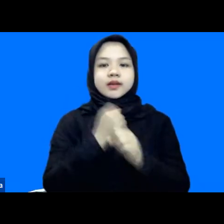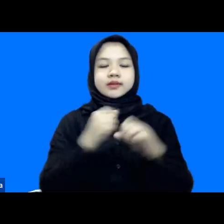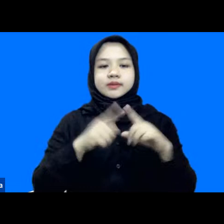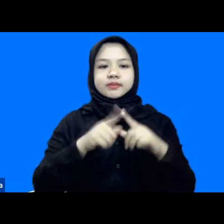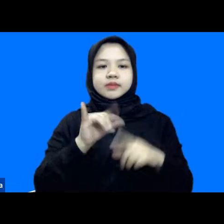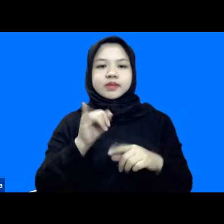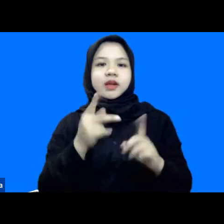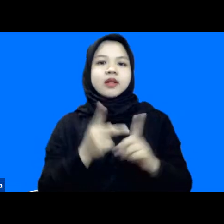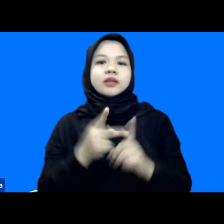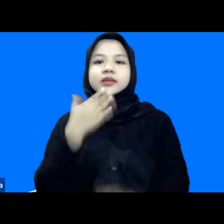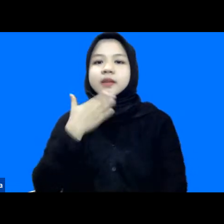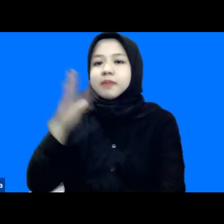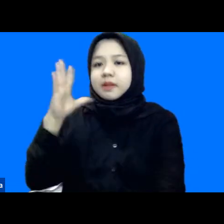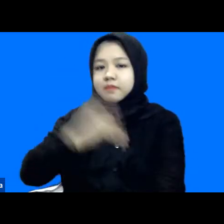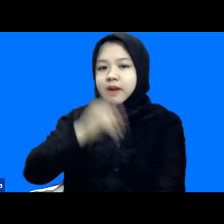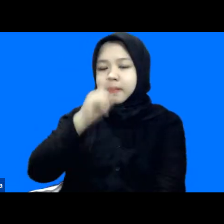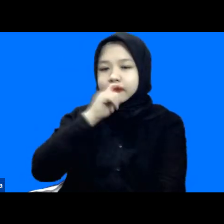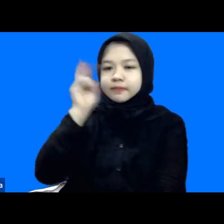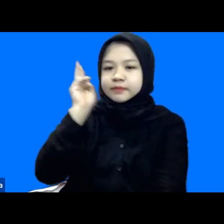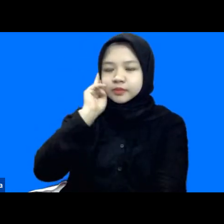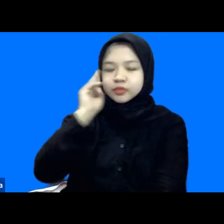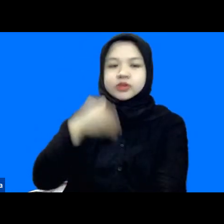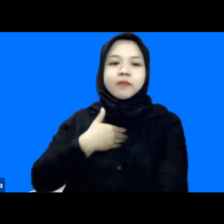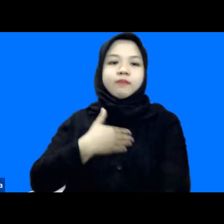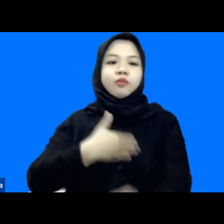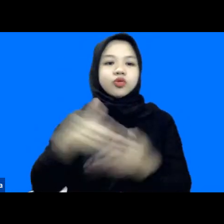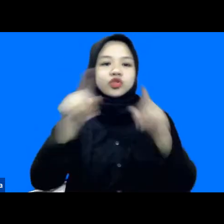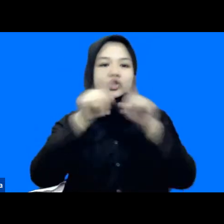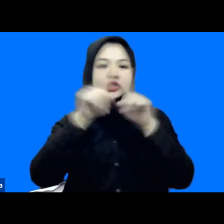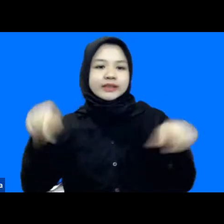malam Bapak Ibu mau share screen dulu sebentar ya